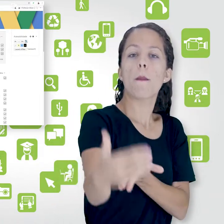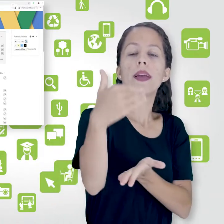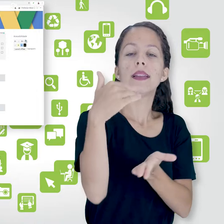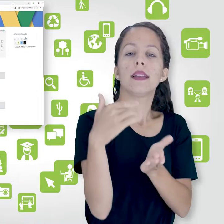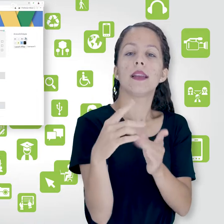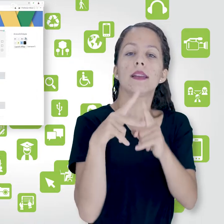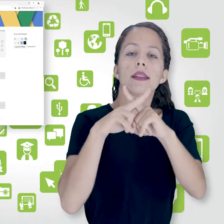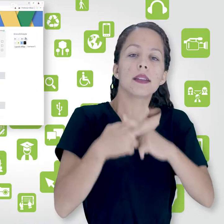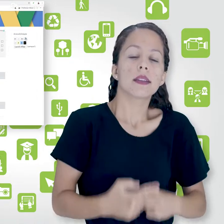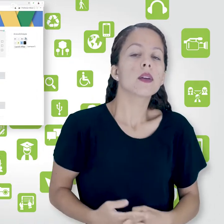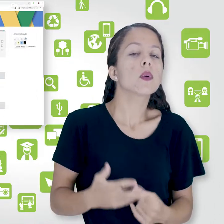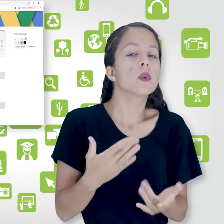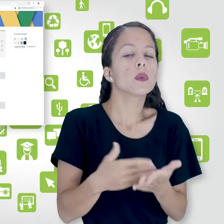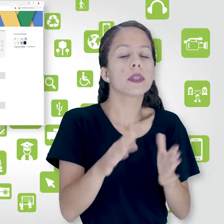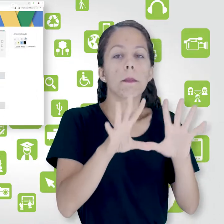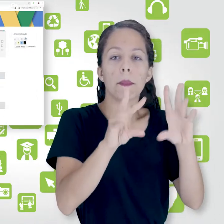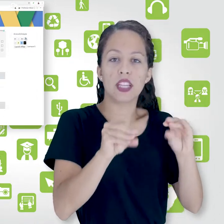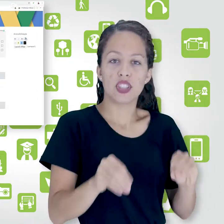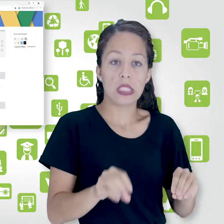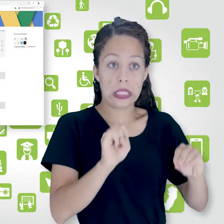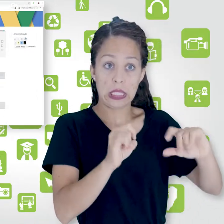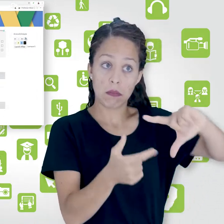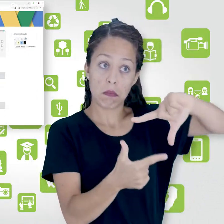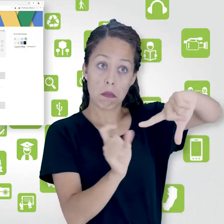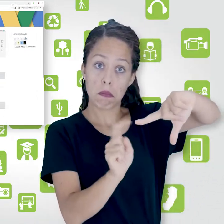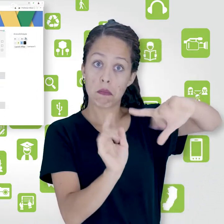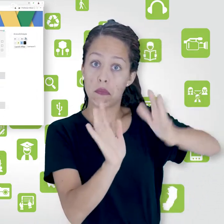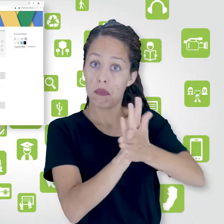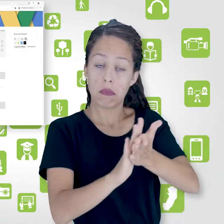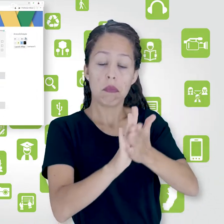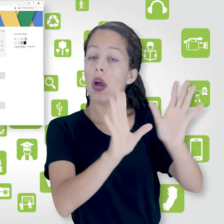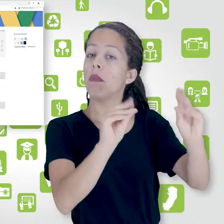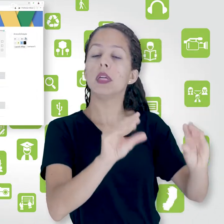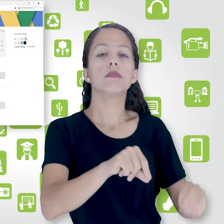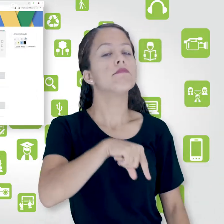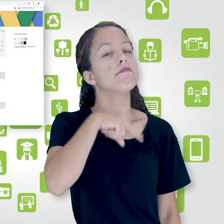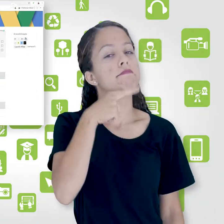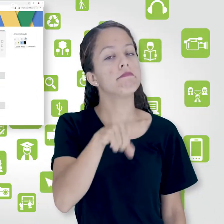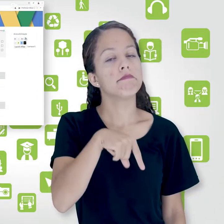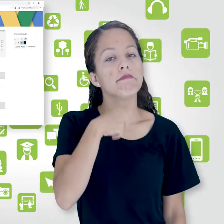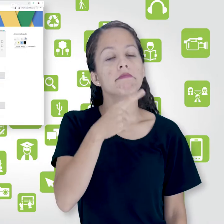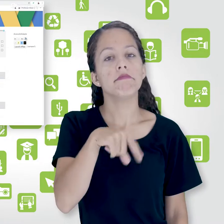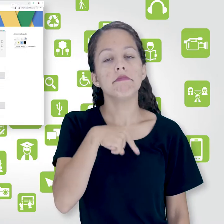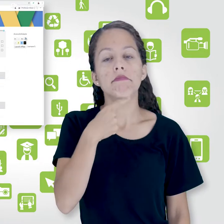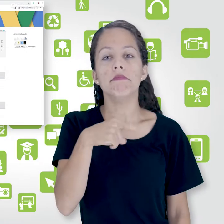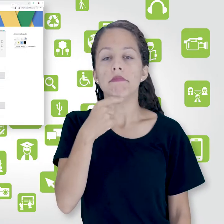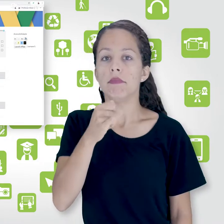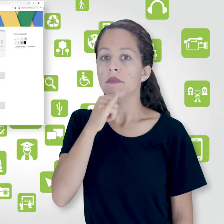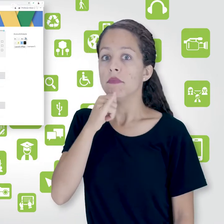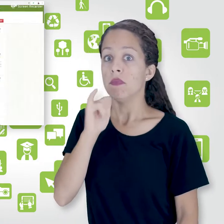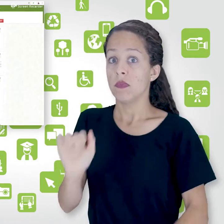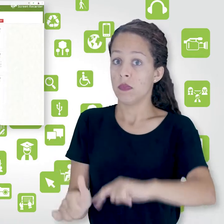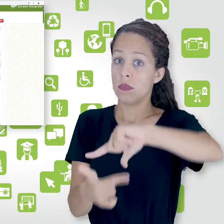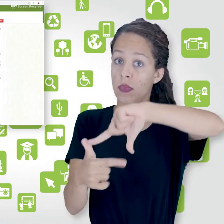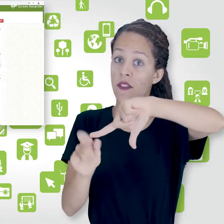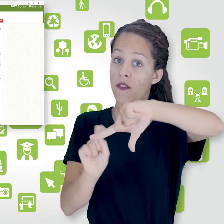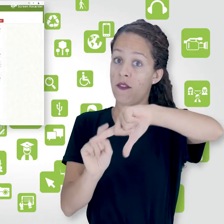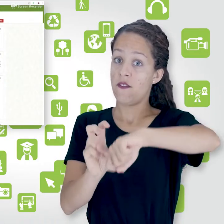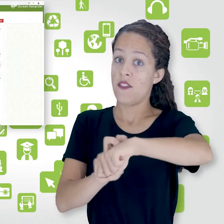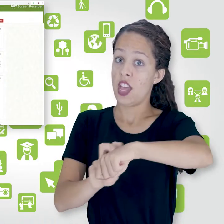edição pra conseguir mexer nas informações da sala, tá certo? Então, aqui nesse Moodle fica